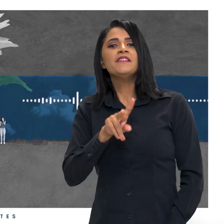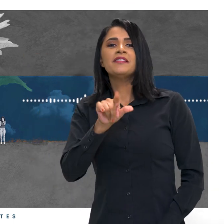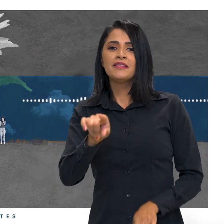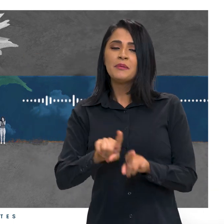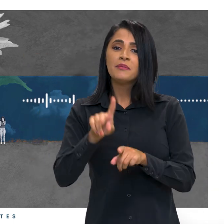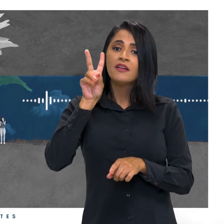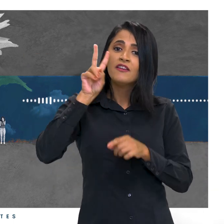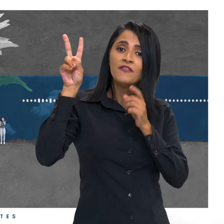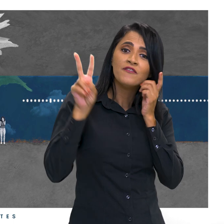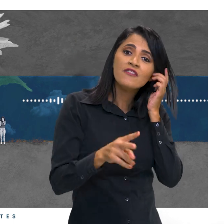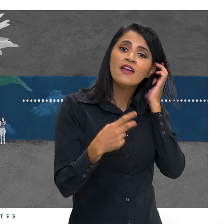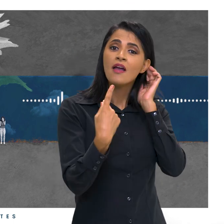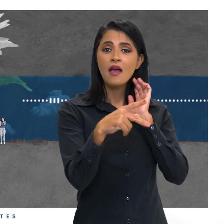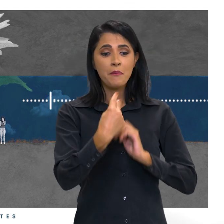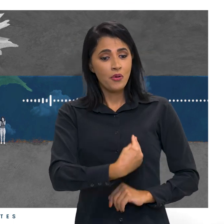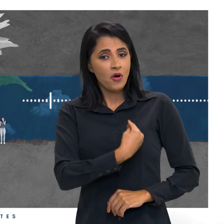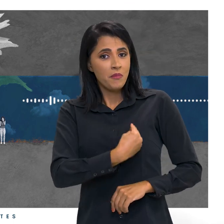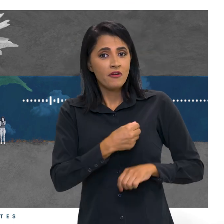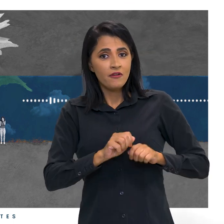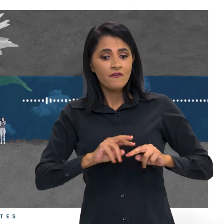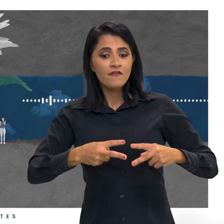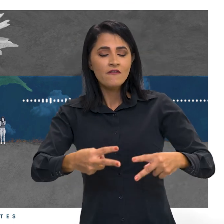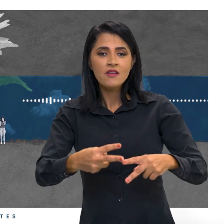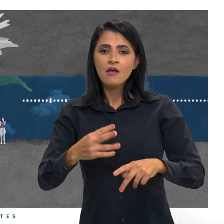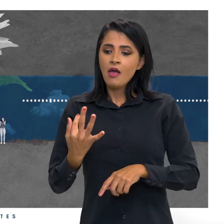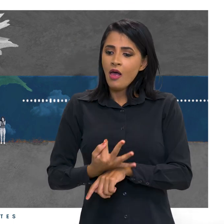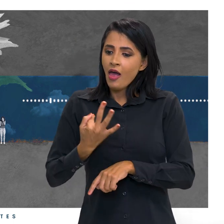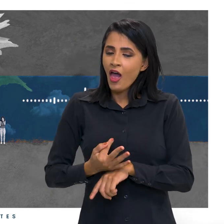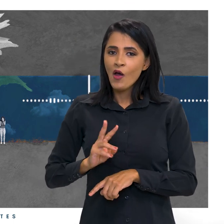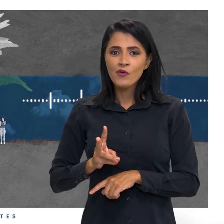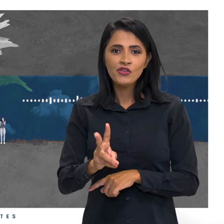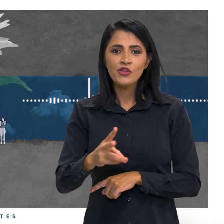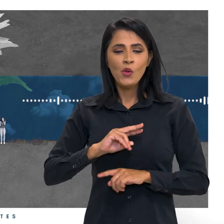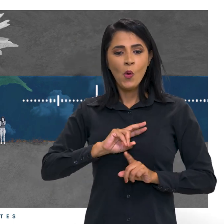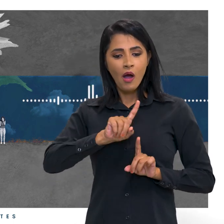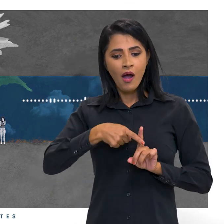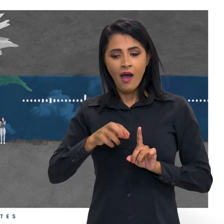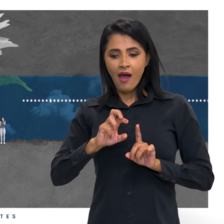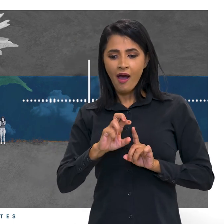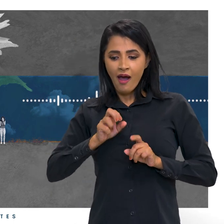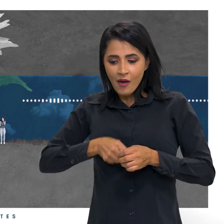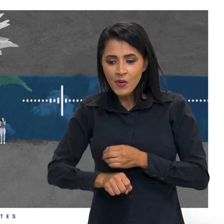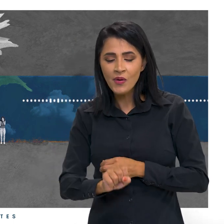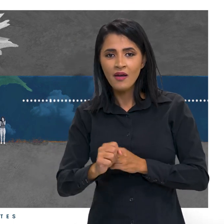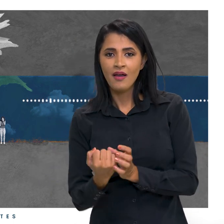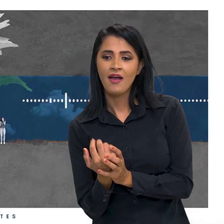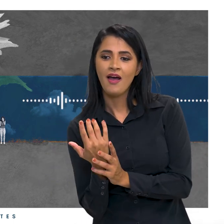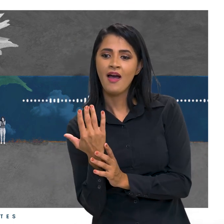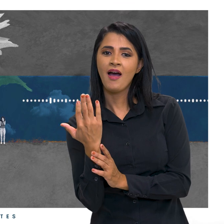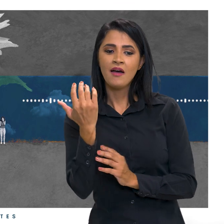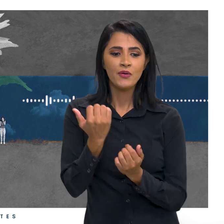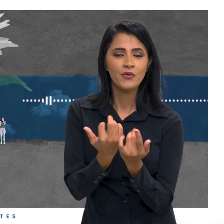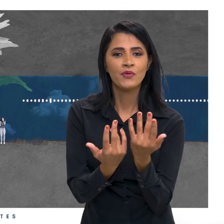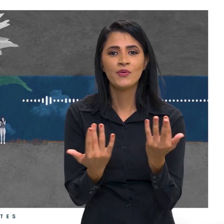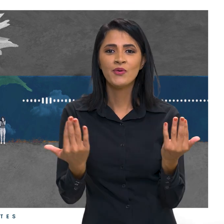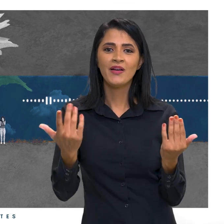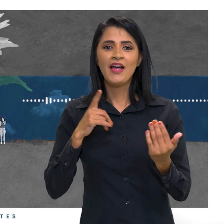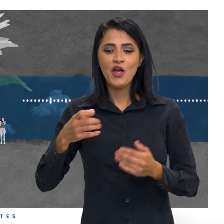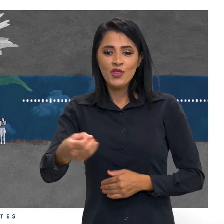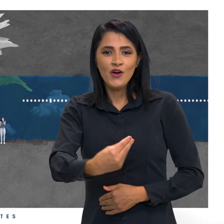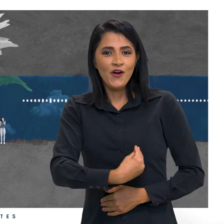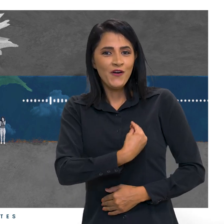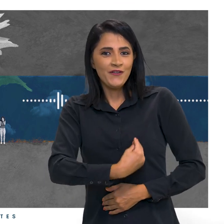fábrica que ela mesma, teimosamente, se fabrica. Vê-la brotar, como há pouco, em nova vida